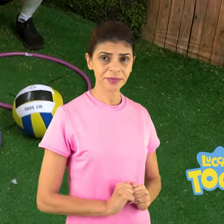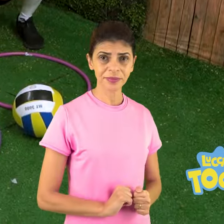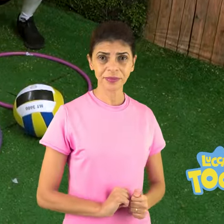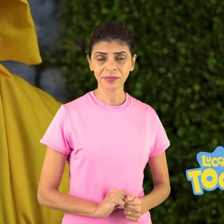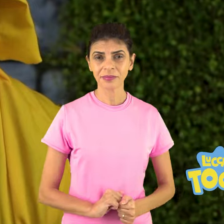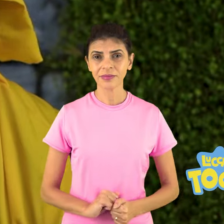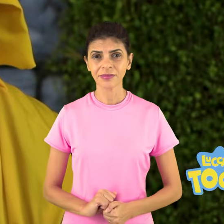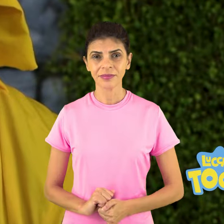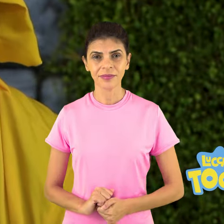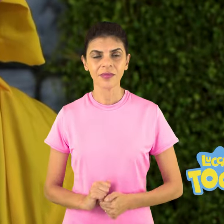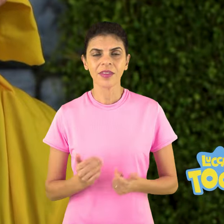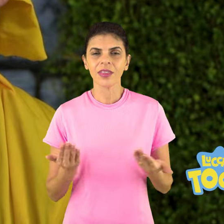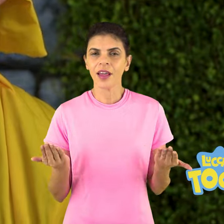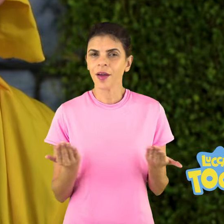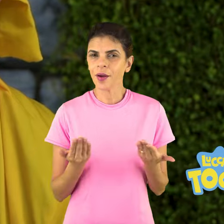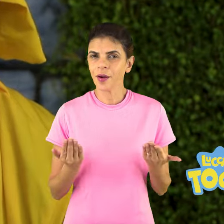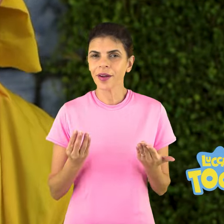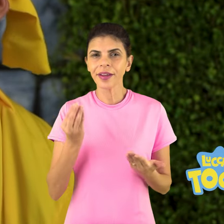A gente vai começar torcendo pro lado direito.